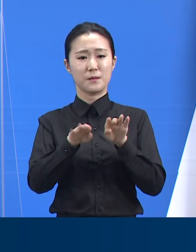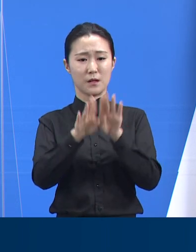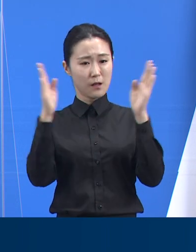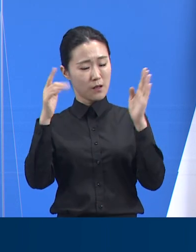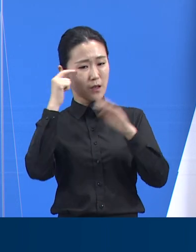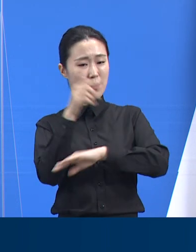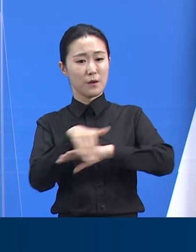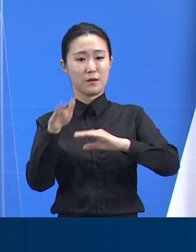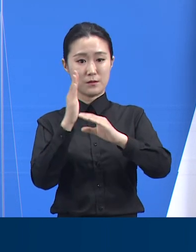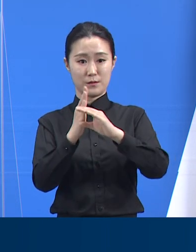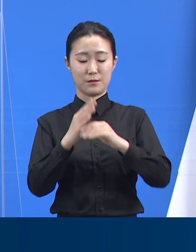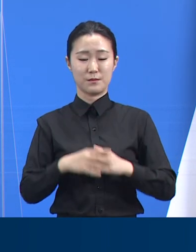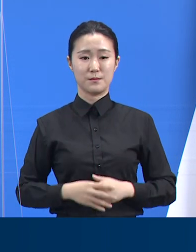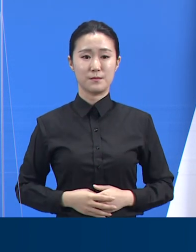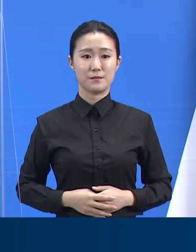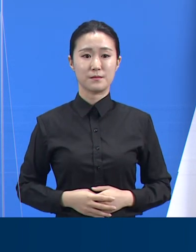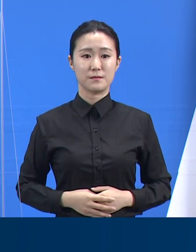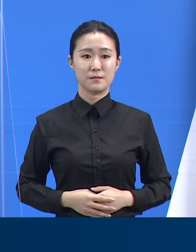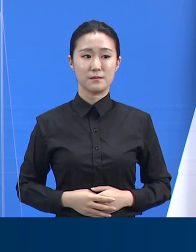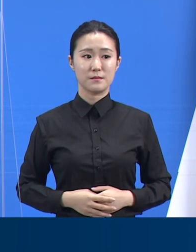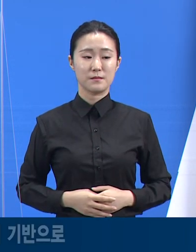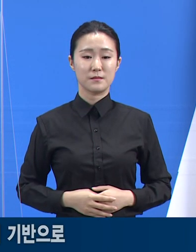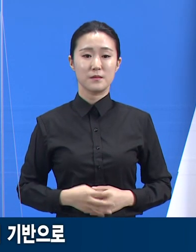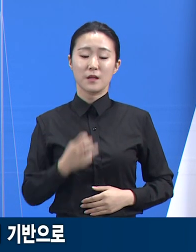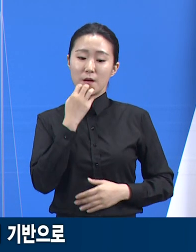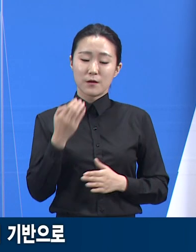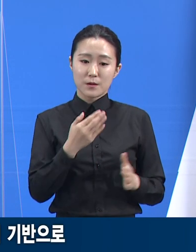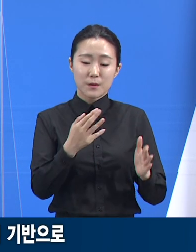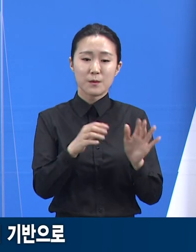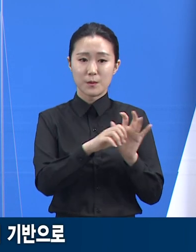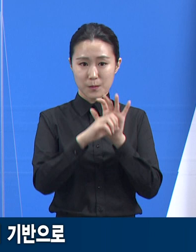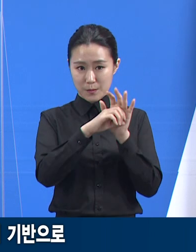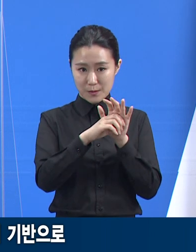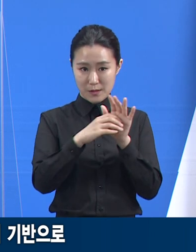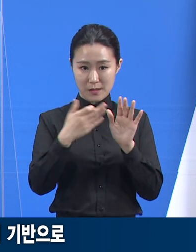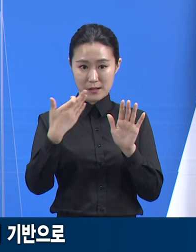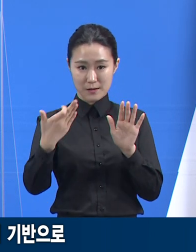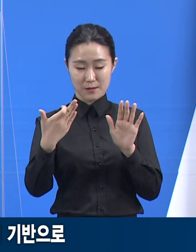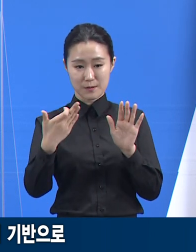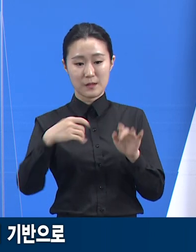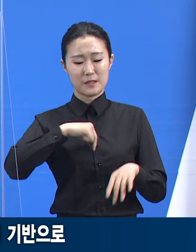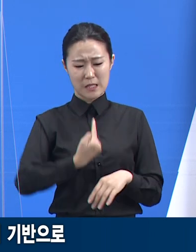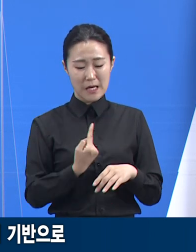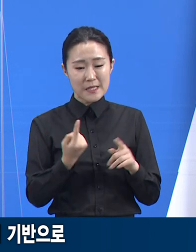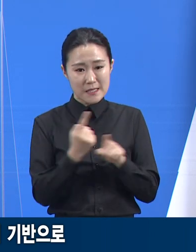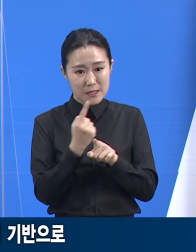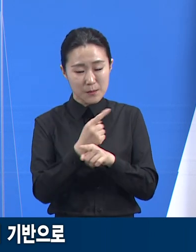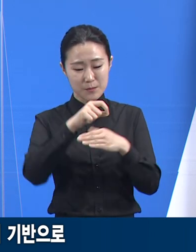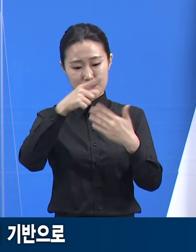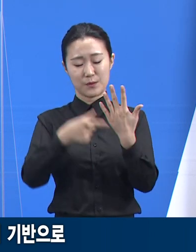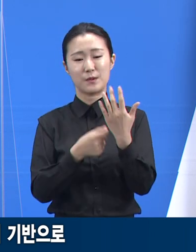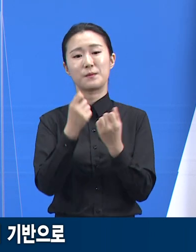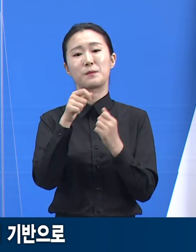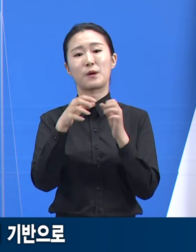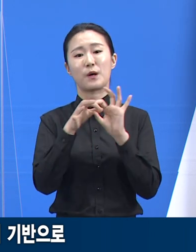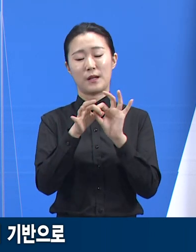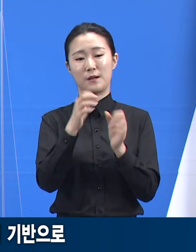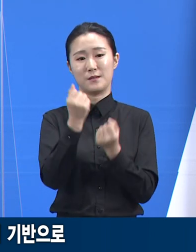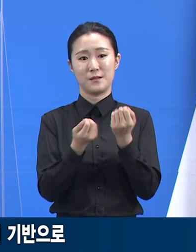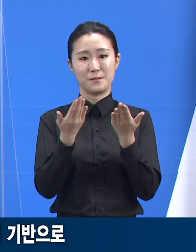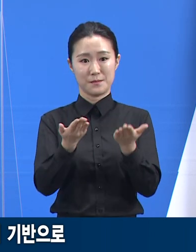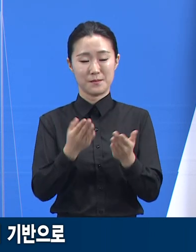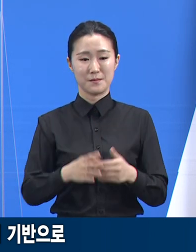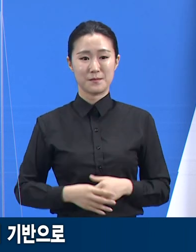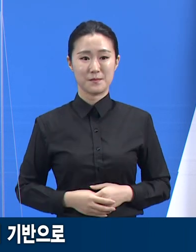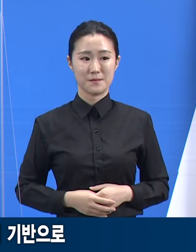그리고 경기도 코로나19 자가치료 프로그램에 대하여 말 드리겠습니다. 또는 중앙방역대책본부의 자가치료